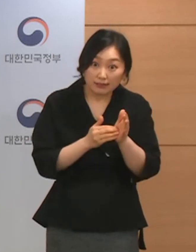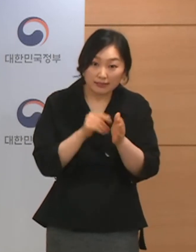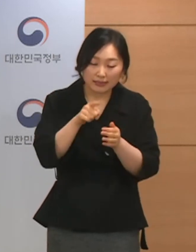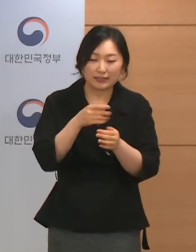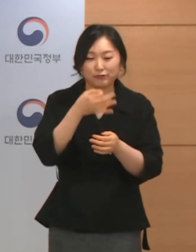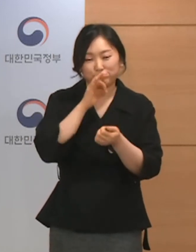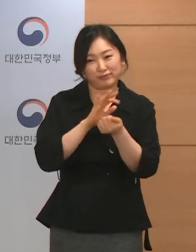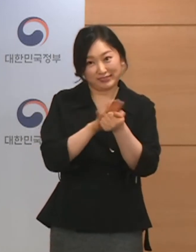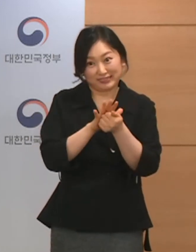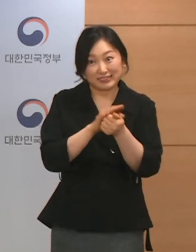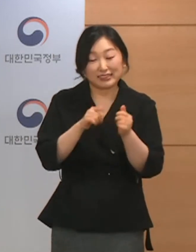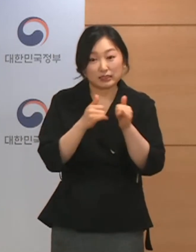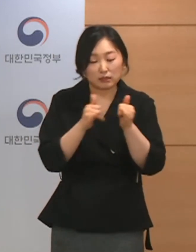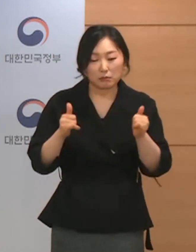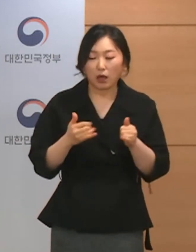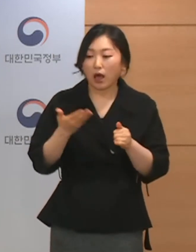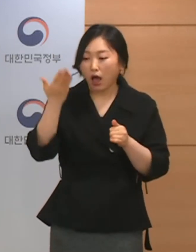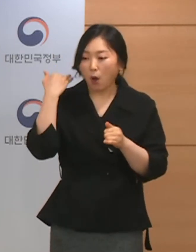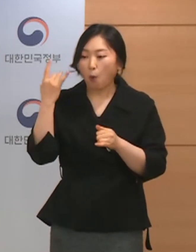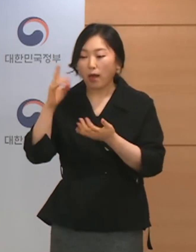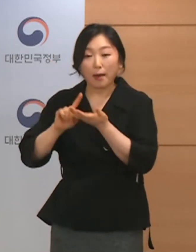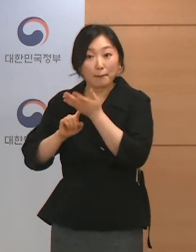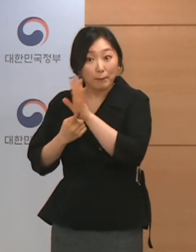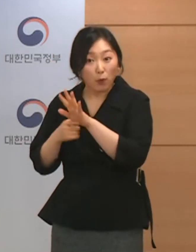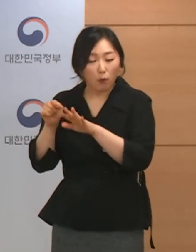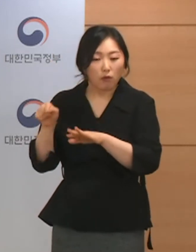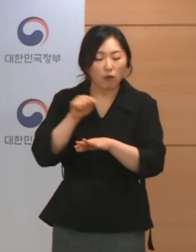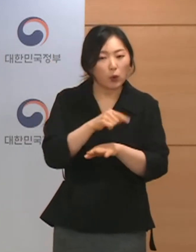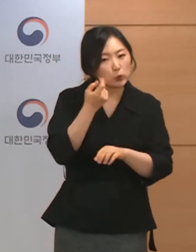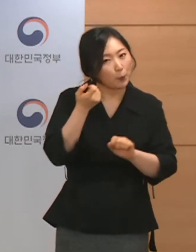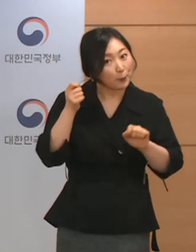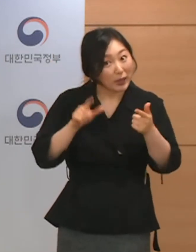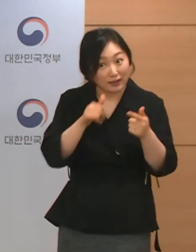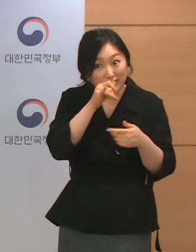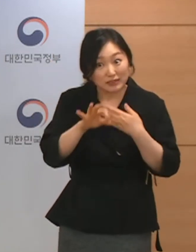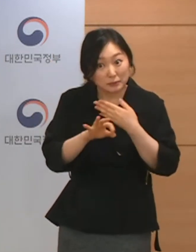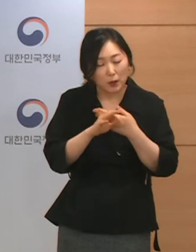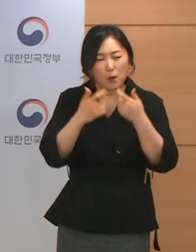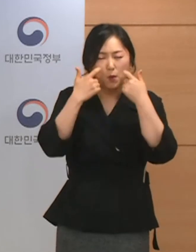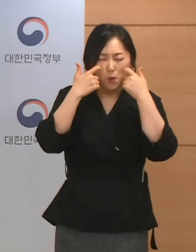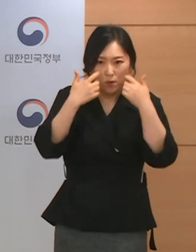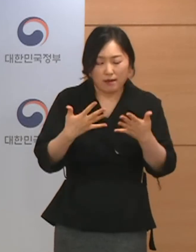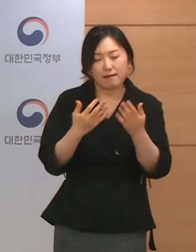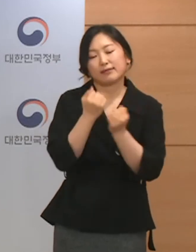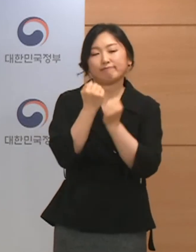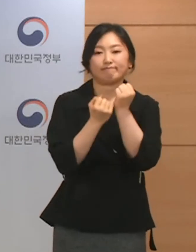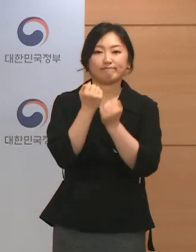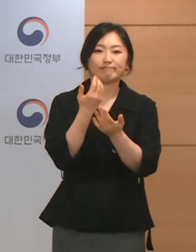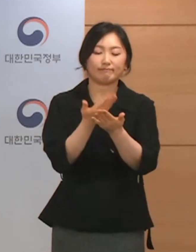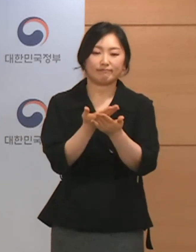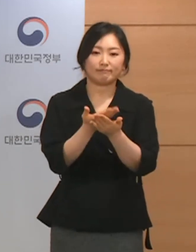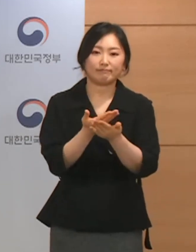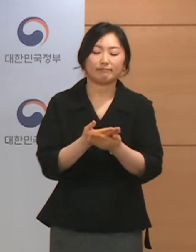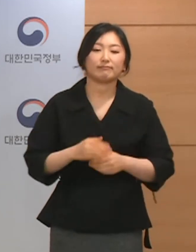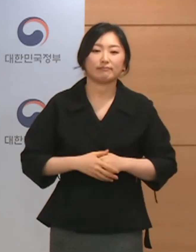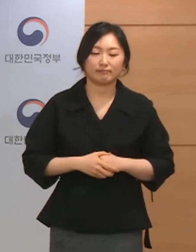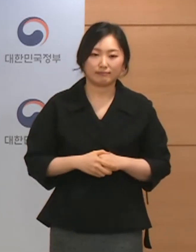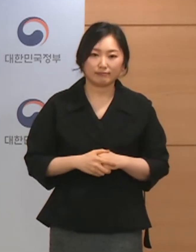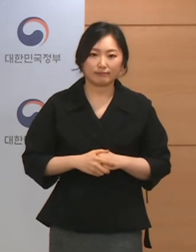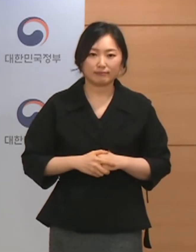기존 발표 내용과 달라진 부분이 있다면 명확히 집어서 설명해 주시기를 바랍니다.